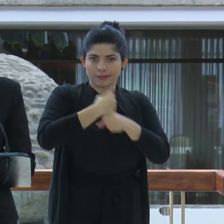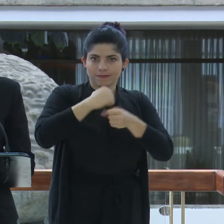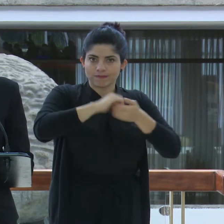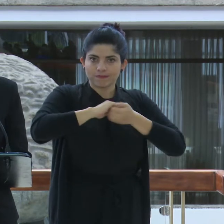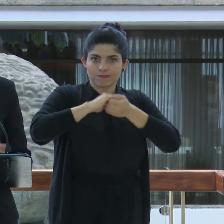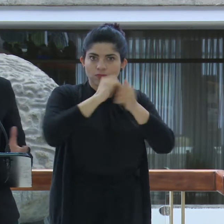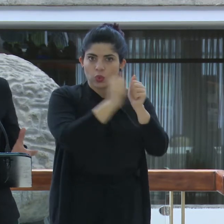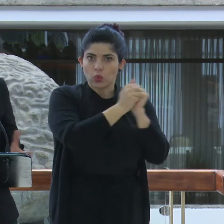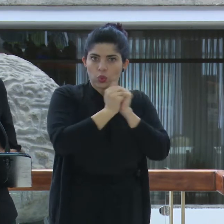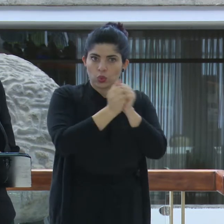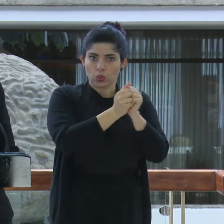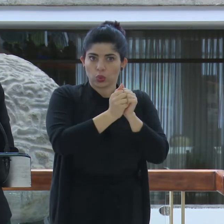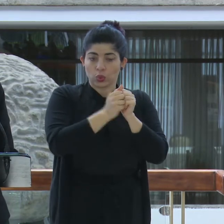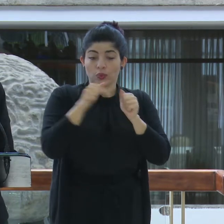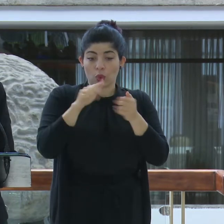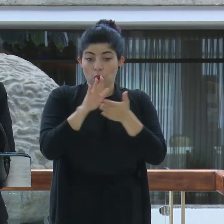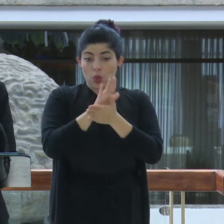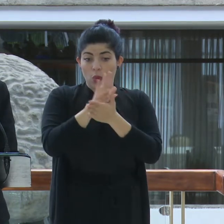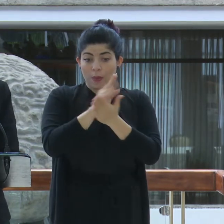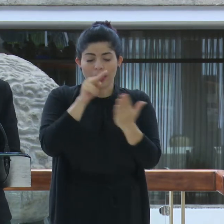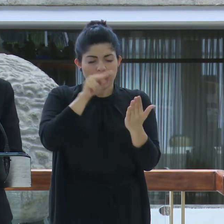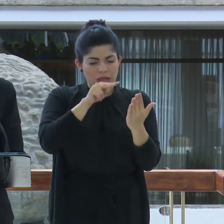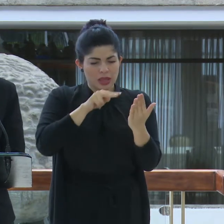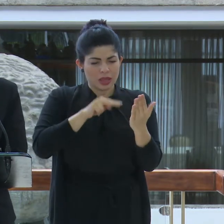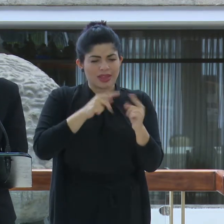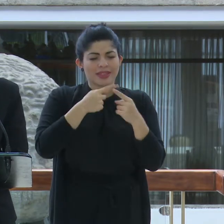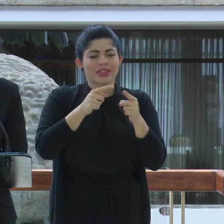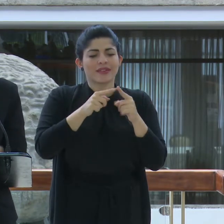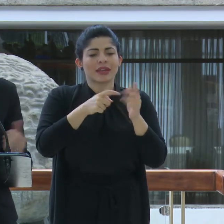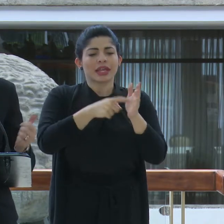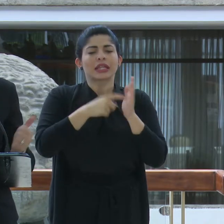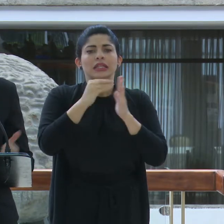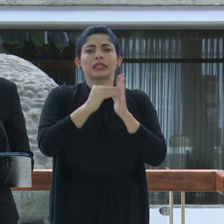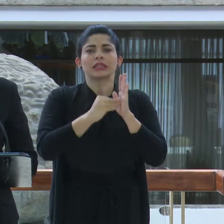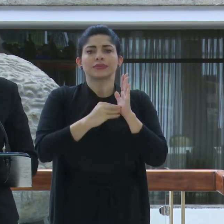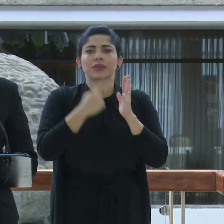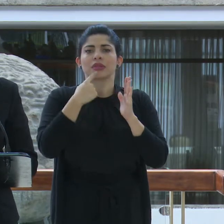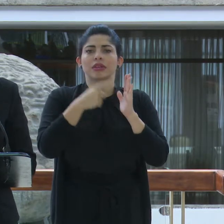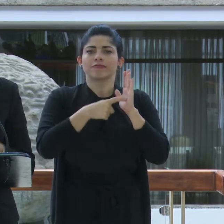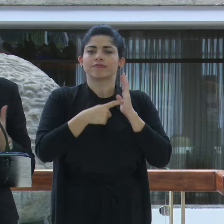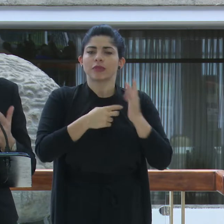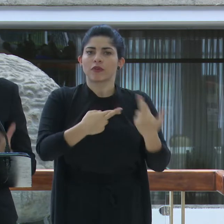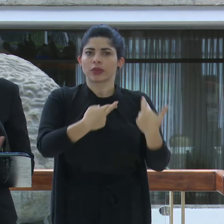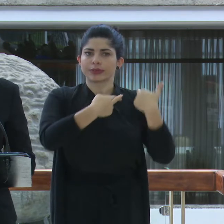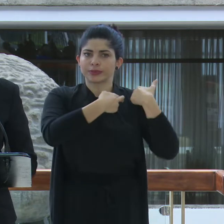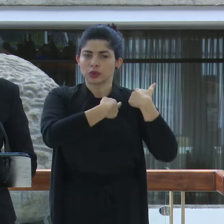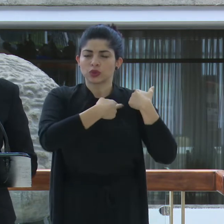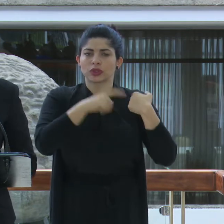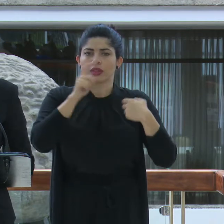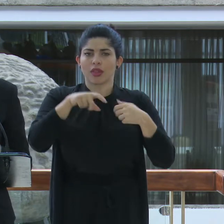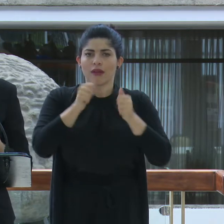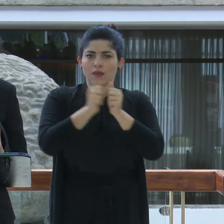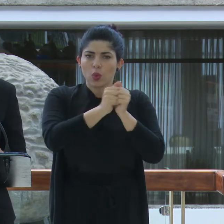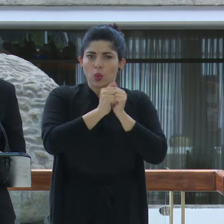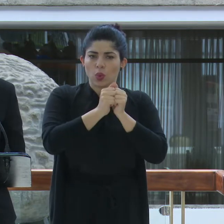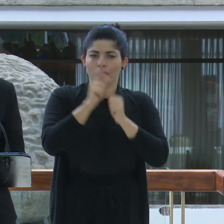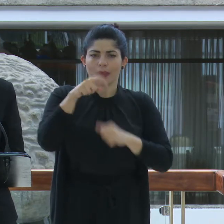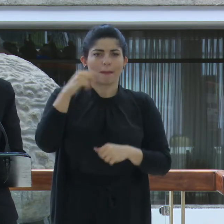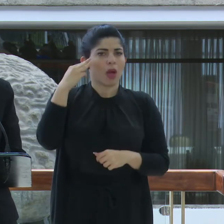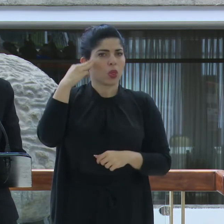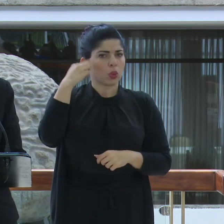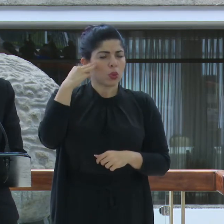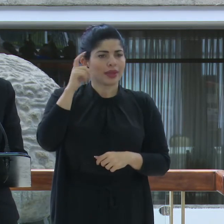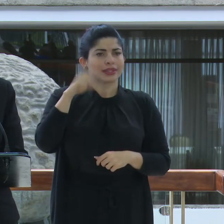Y se usa en el documento diferentes atributos como responsabilidad, unión, madurez,